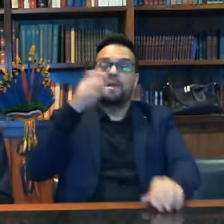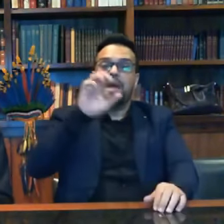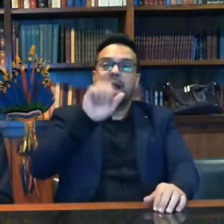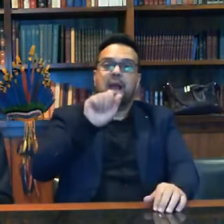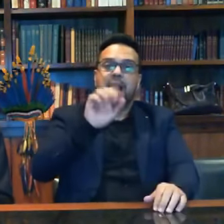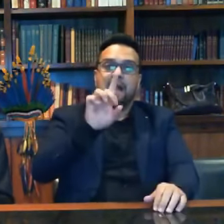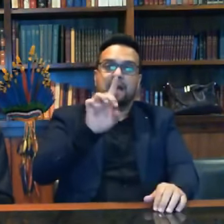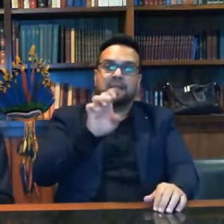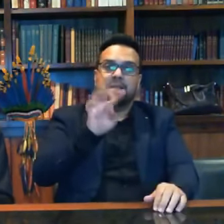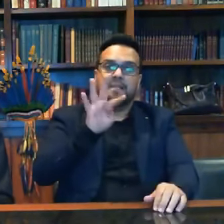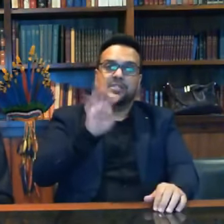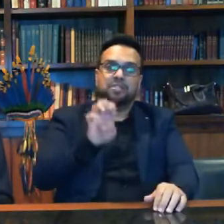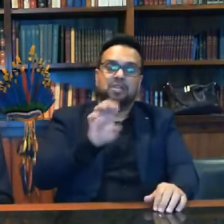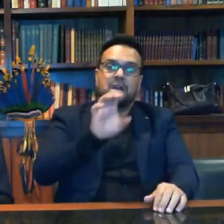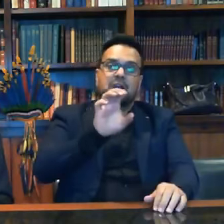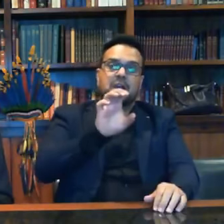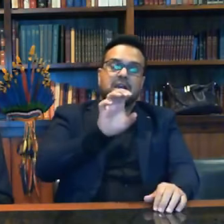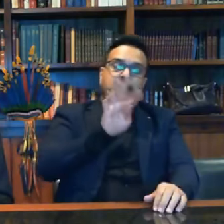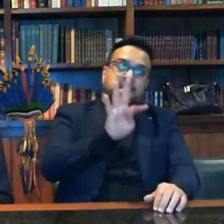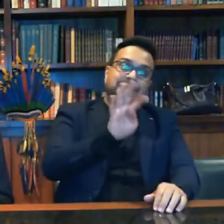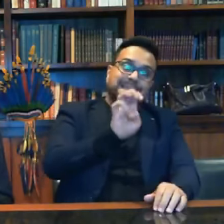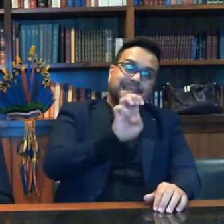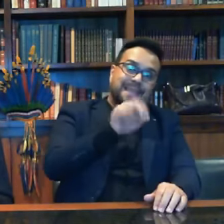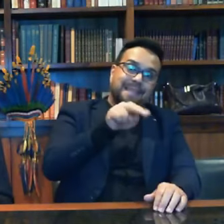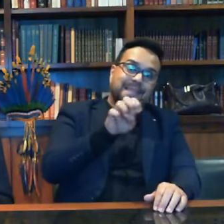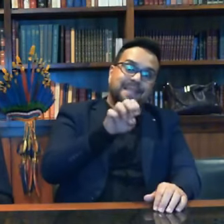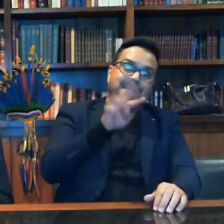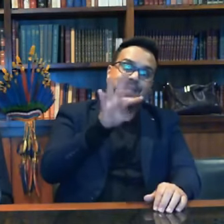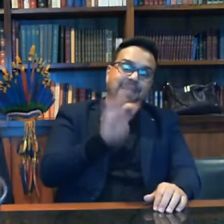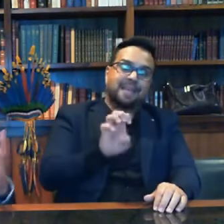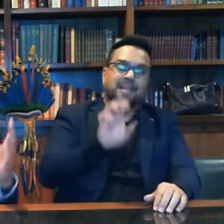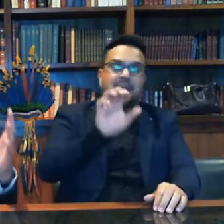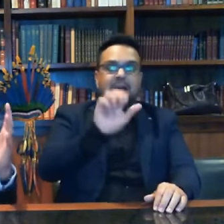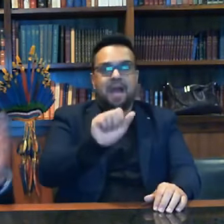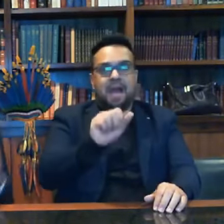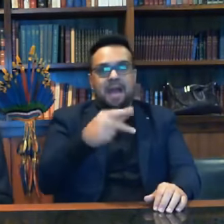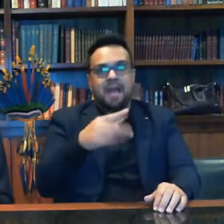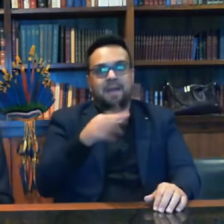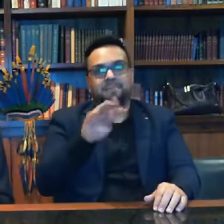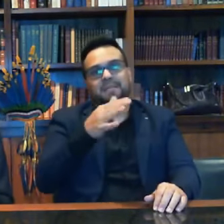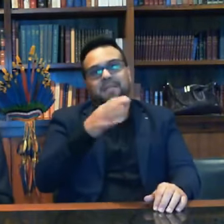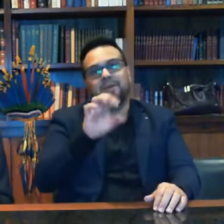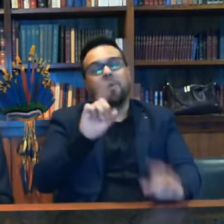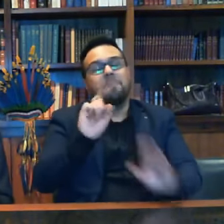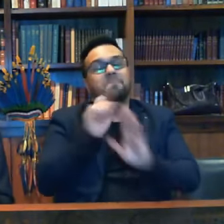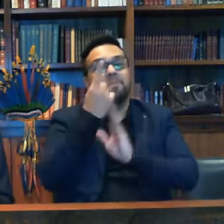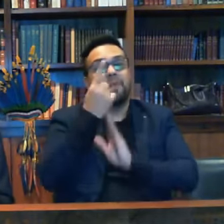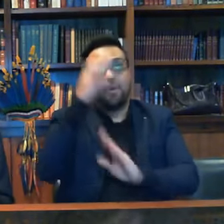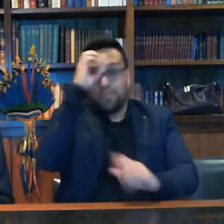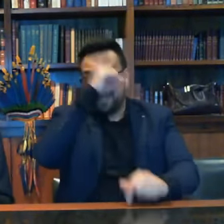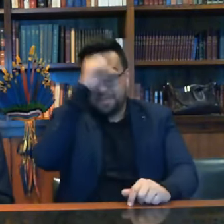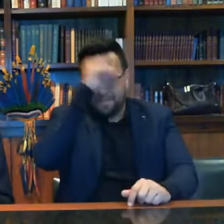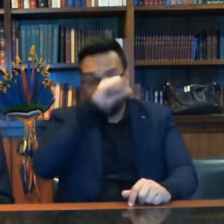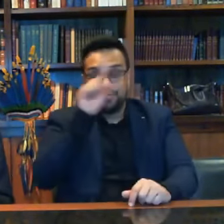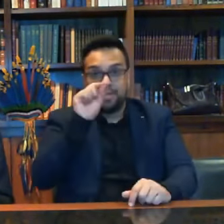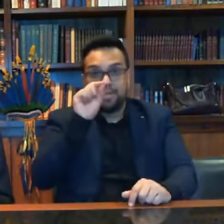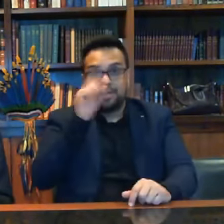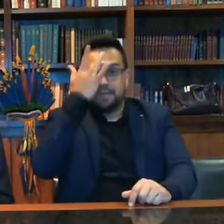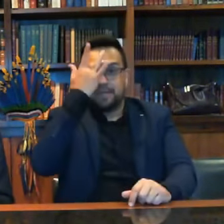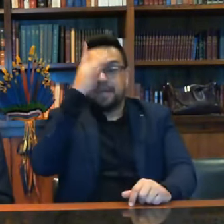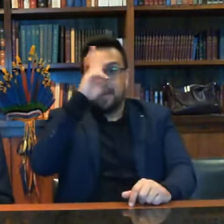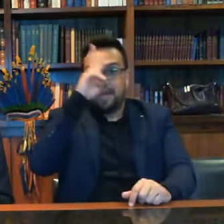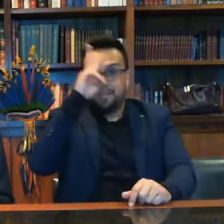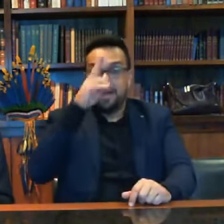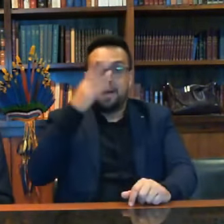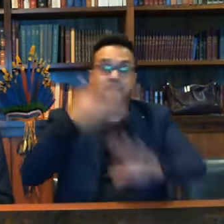capitão e da nossa exal a primeira coisa que a gente aprende é que a gente não pode esquecer o passado